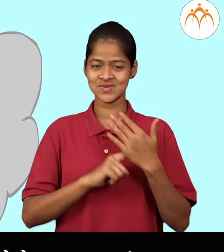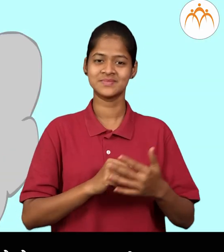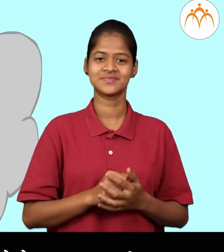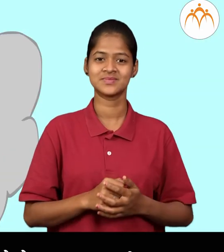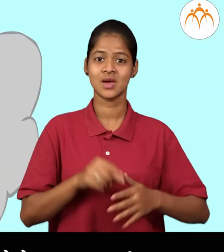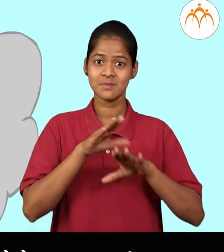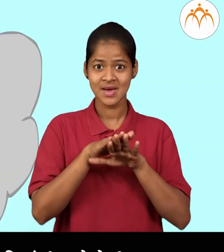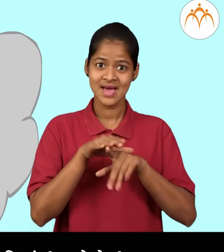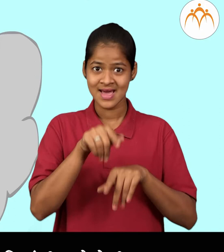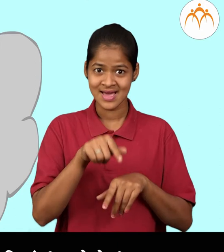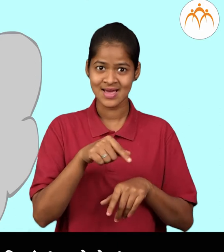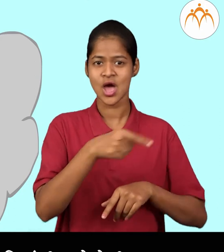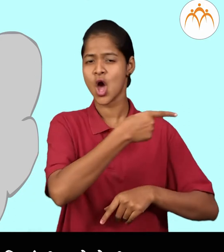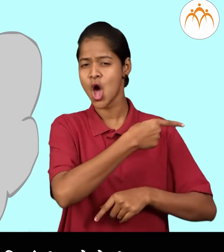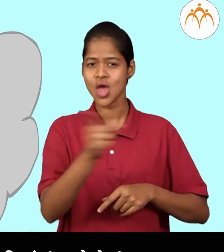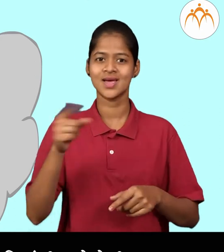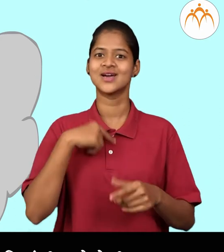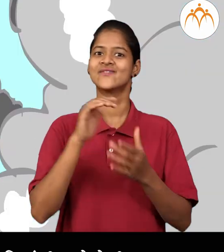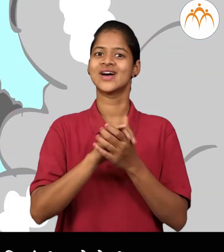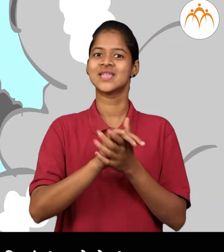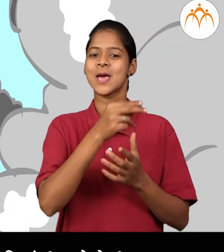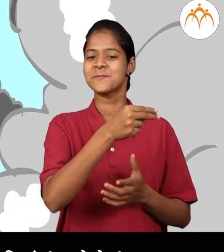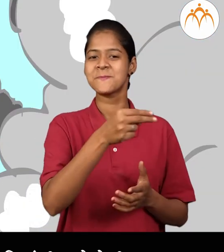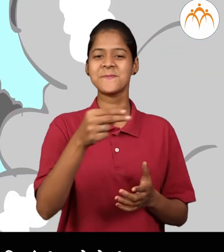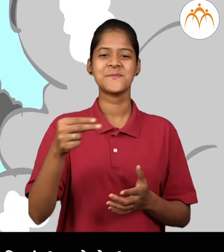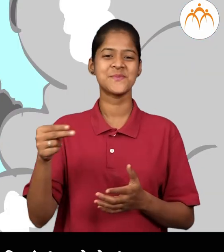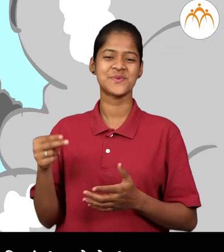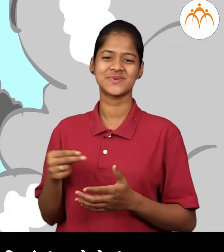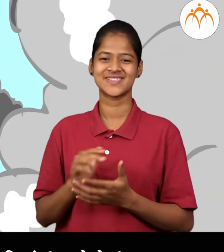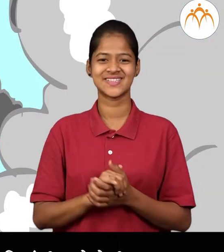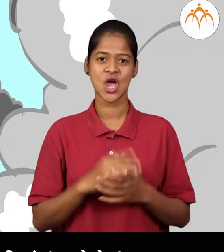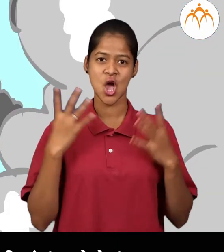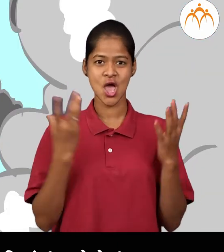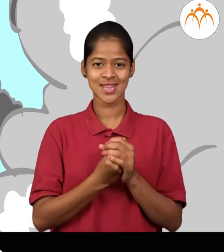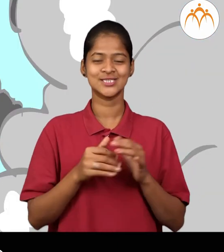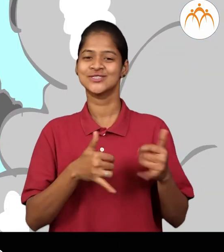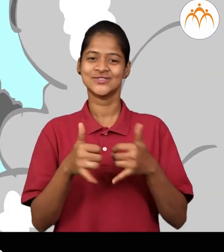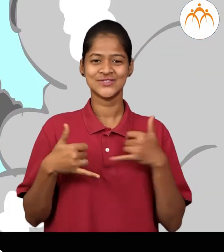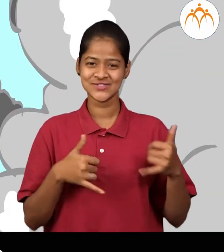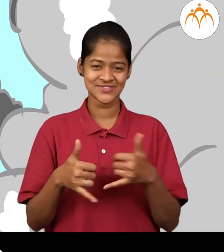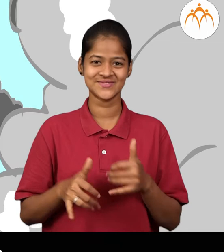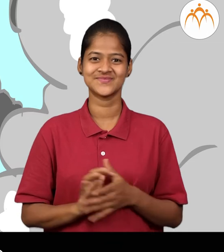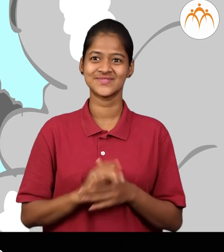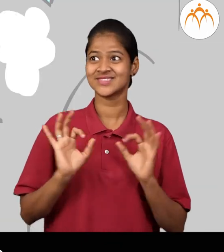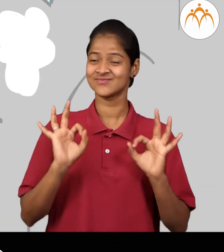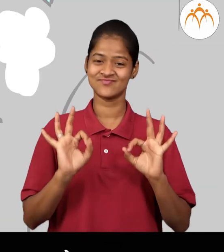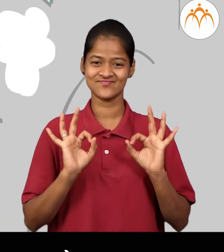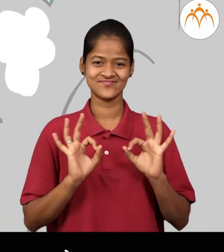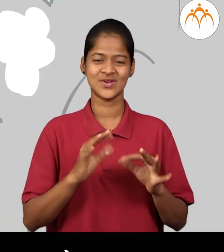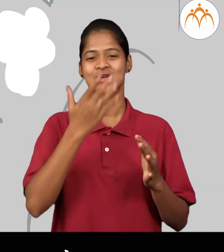दाखोतील मी ते प्रत्यक माशाला माजे मित्राचे नावठी विन अमी एकत्र खिरू